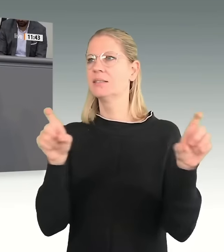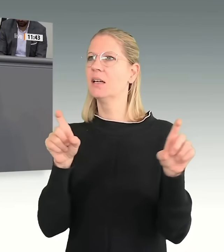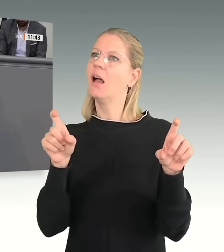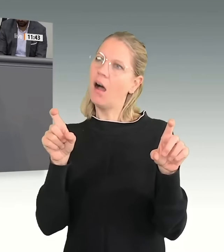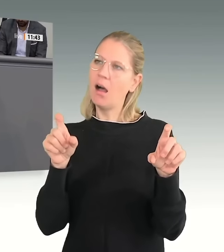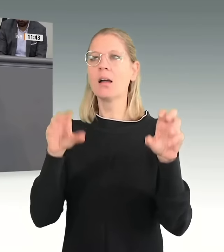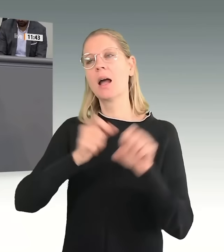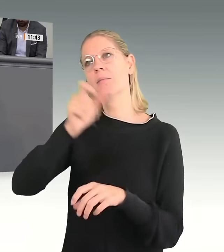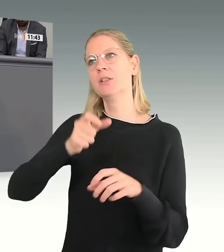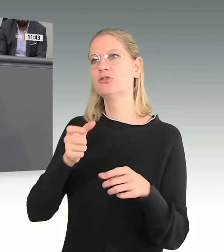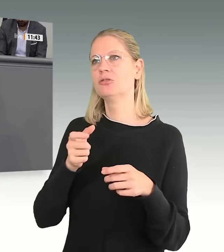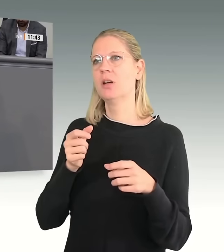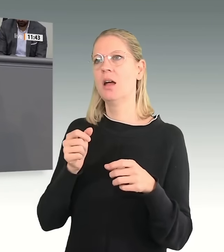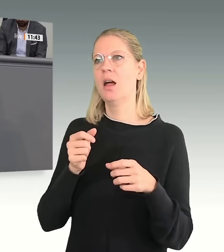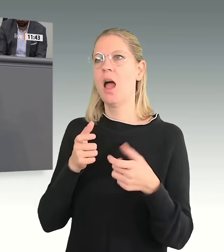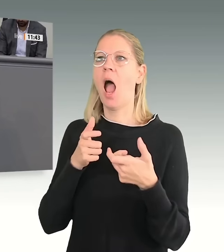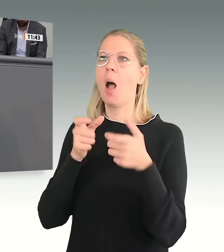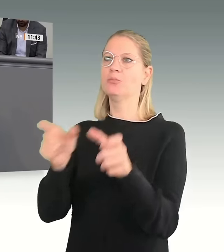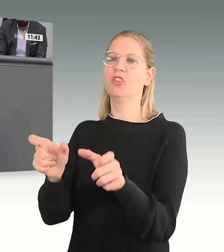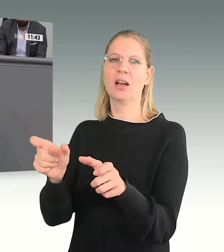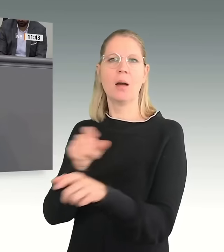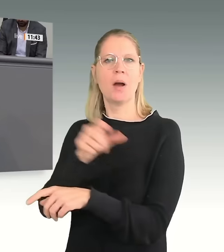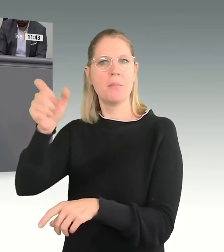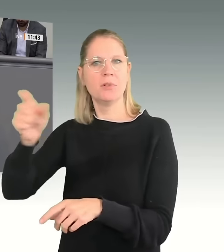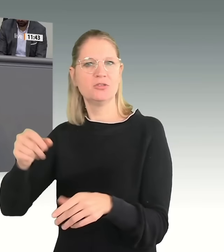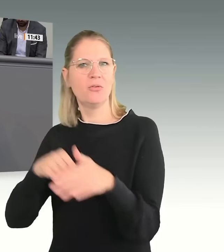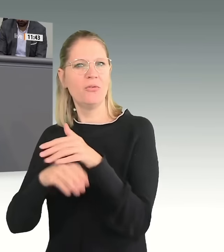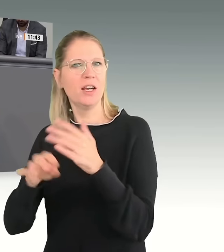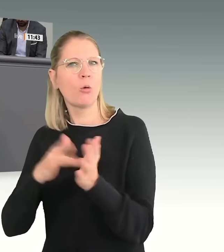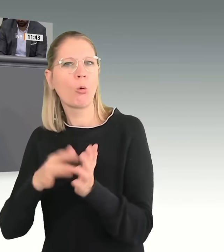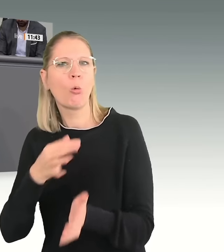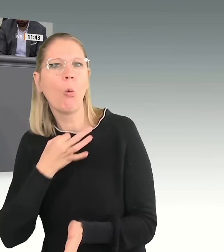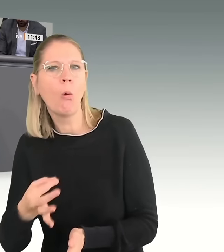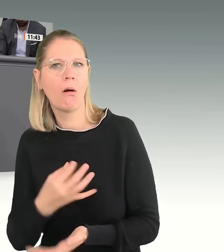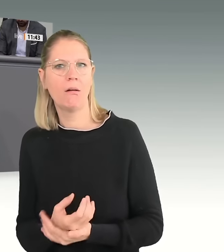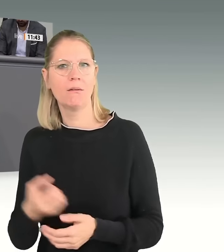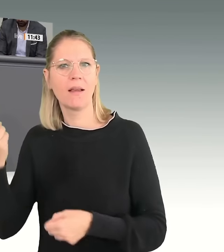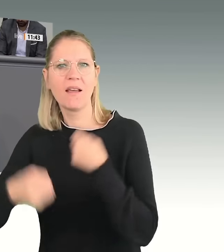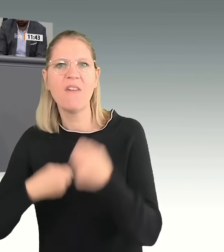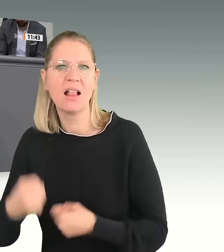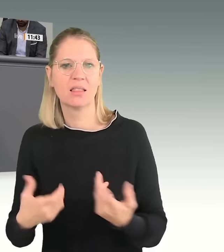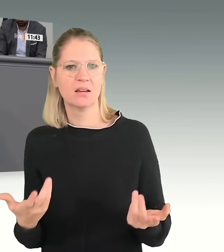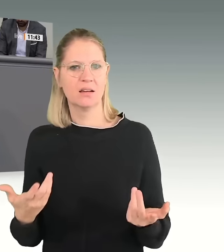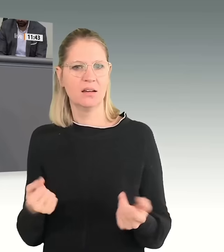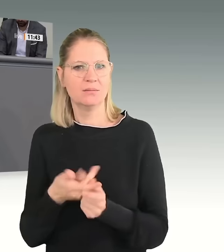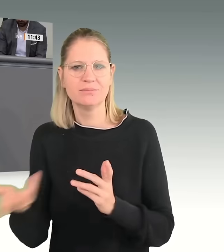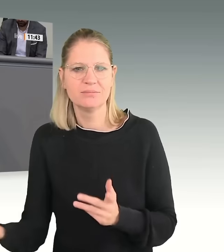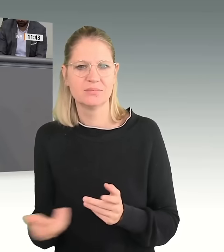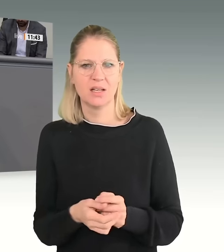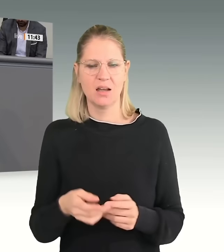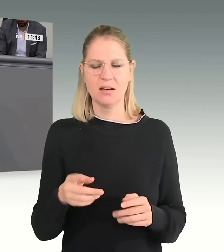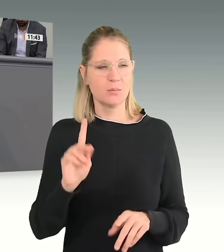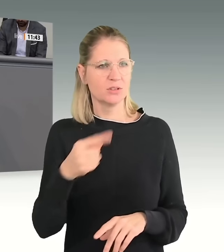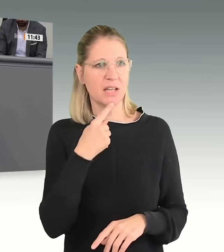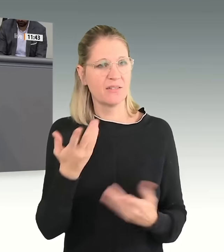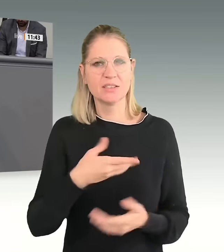und Hunger fliehen. Vermutlich haben Sie sich in der Welt noch nicht richtig umgesehen. Aber ich sage Ihnen eins, und darauf können wir stolz sein, in Deutschland wird es